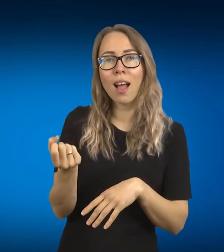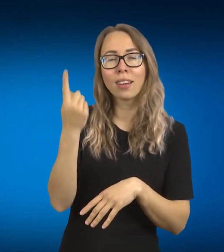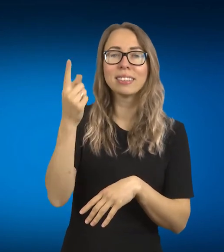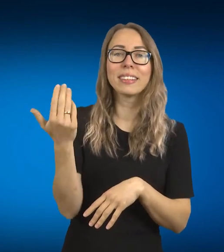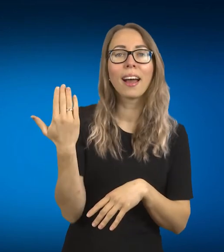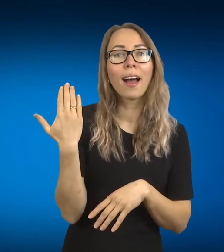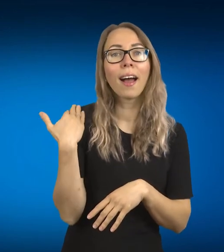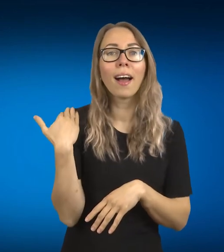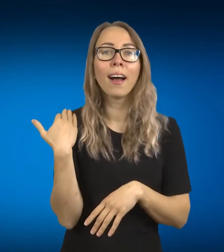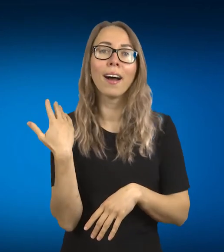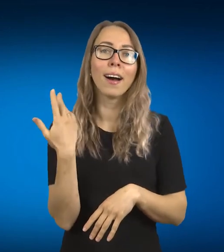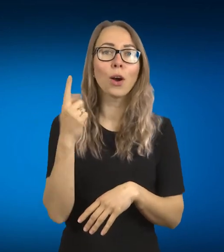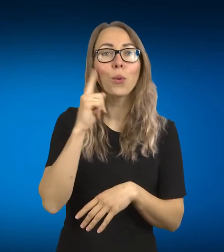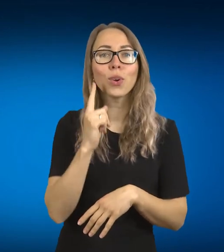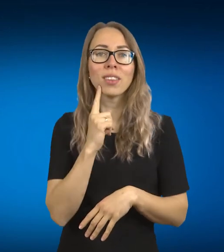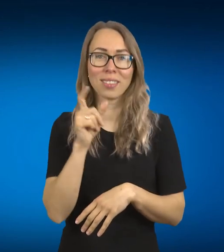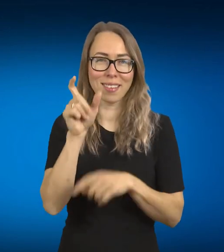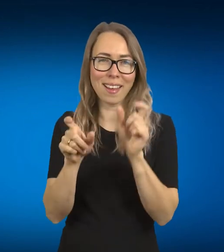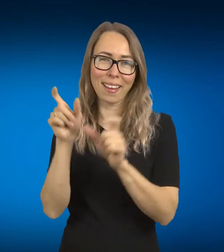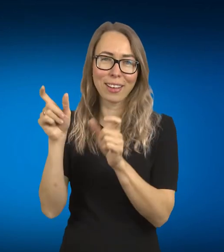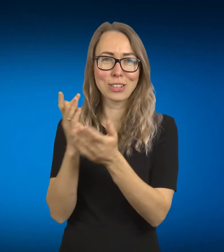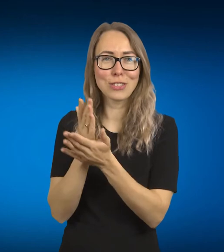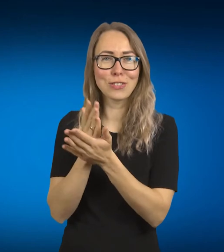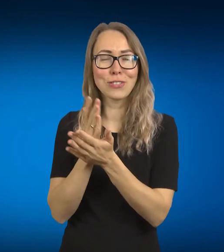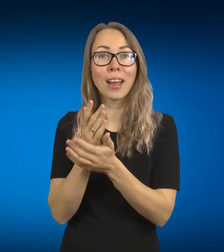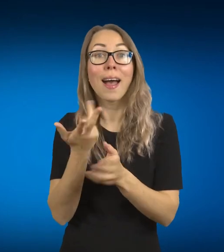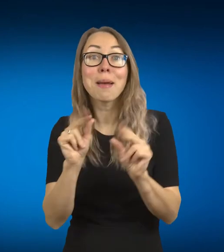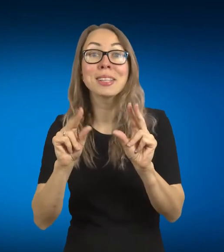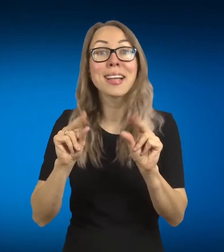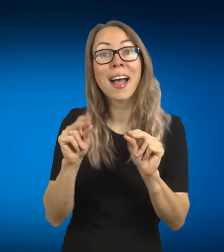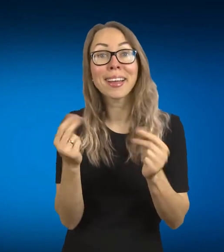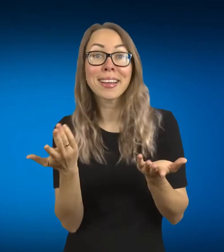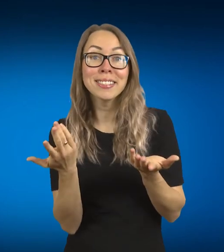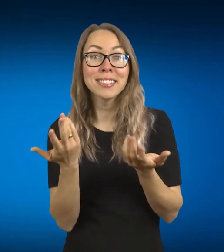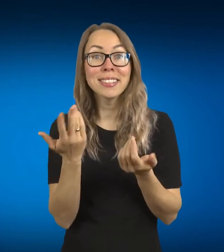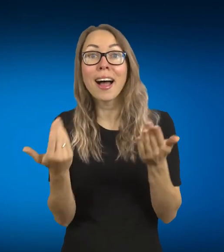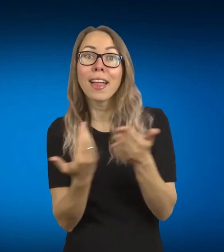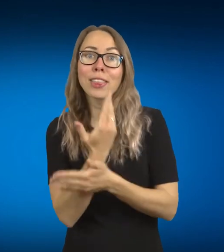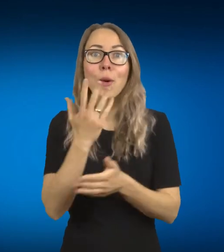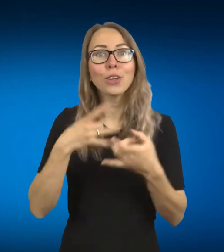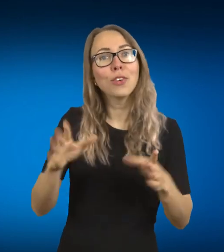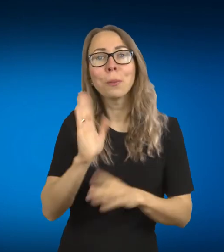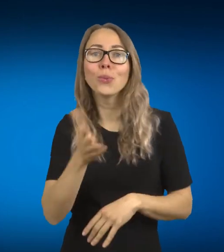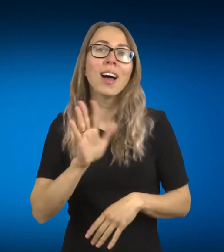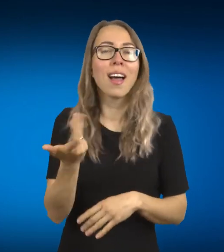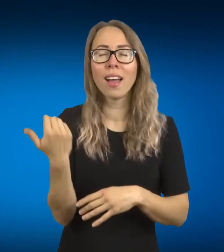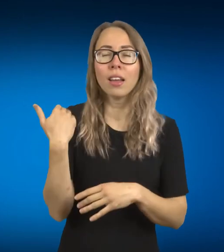kurtieji, irgi vat kaip ir tu, Dovilė, kaip sekaisi, kada naujas renginys, nes jam ten buvo tikrai labai didelis